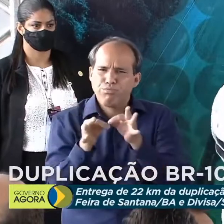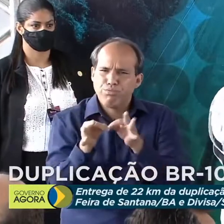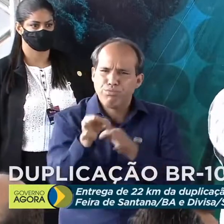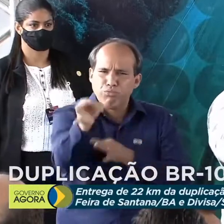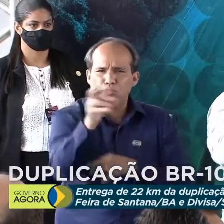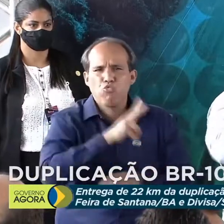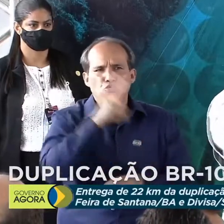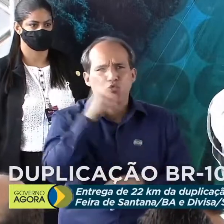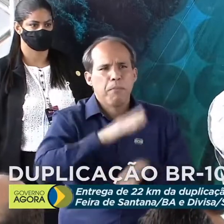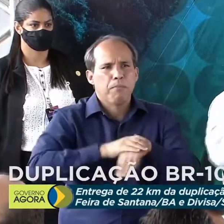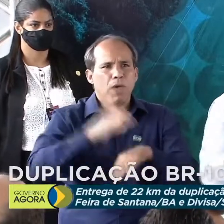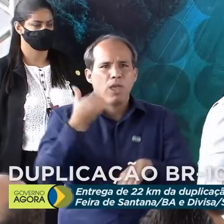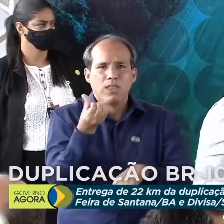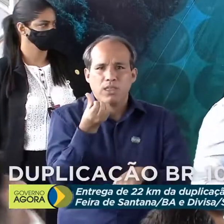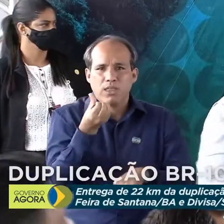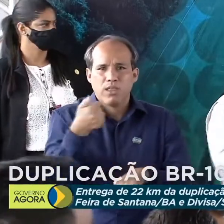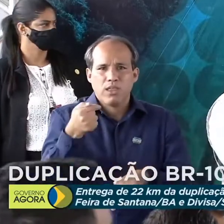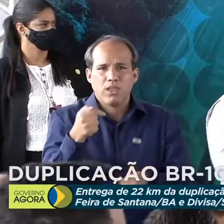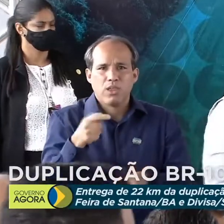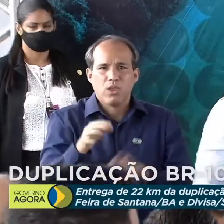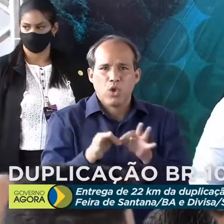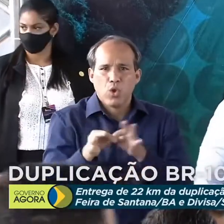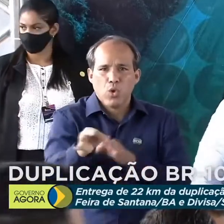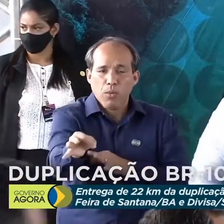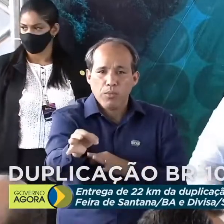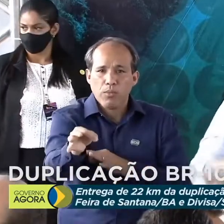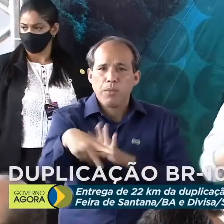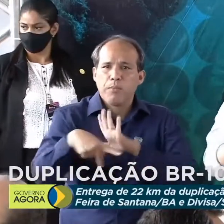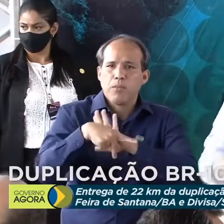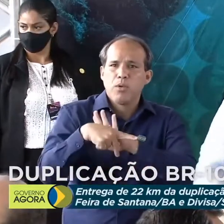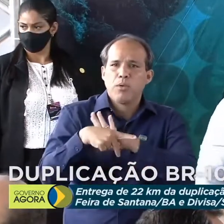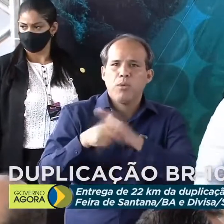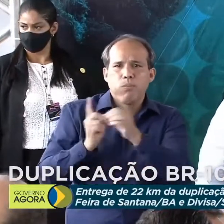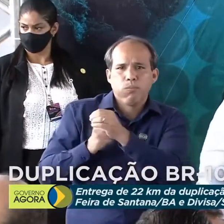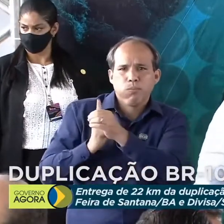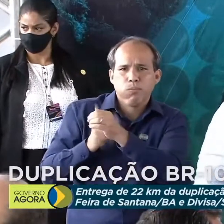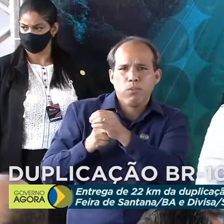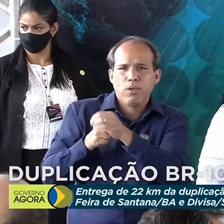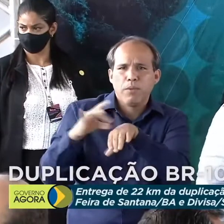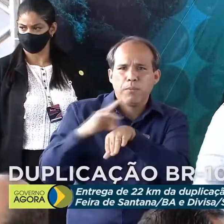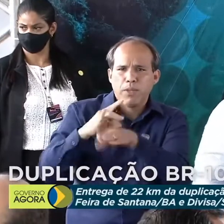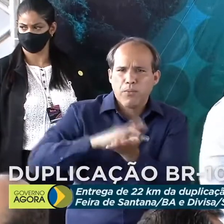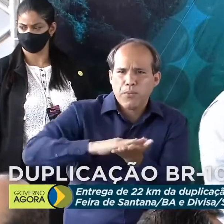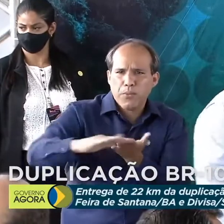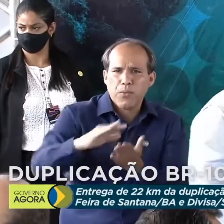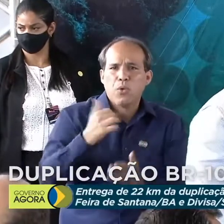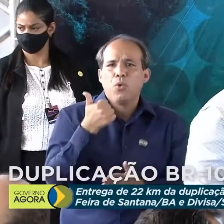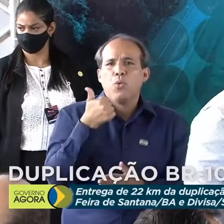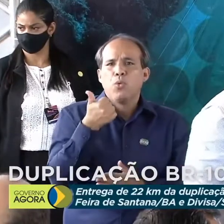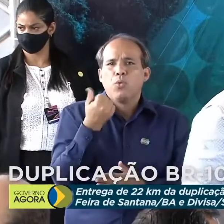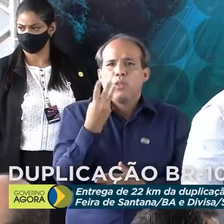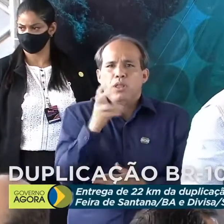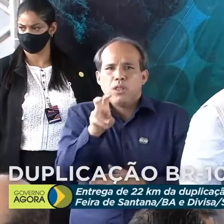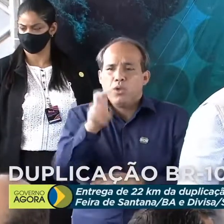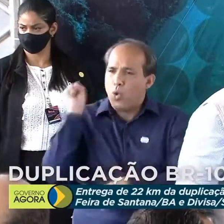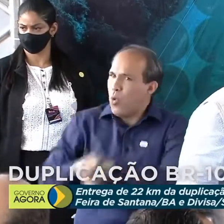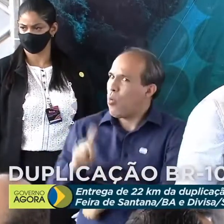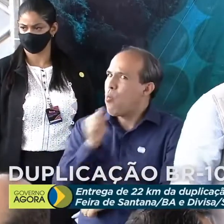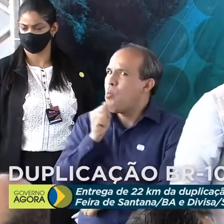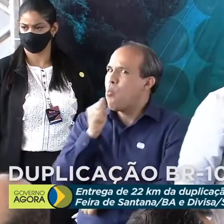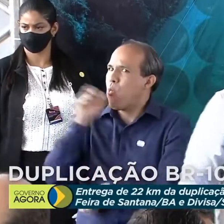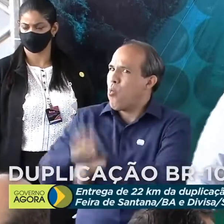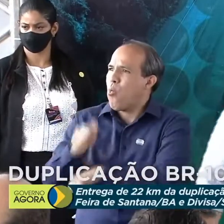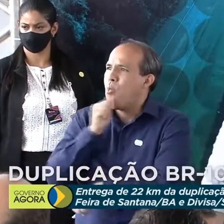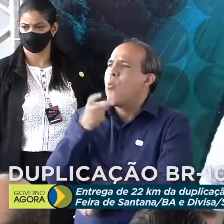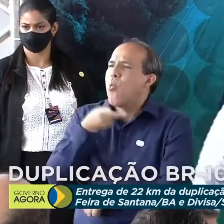mais de 67 quilômetros de pavimentação na BR-135. E não está parando por aí.